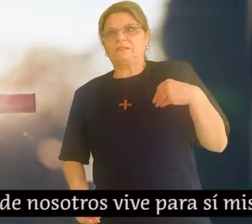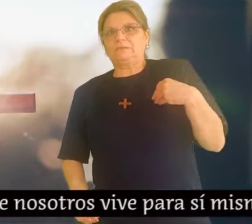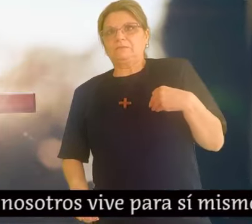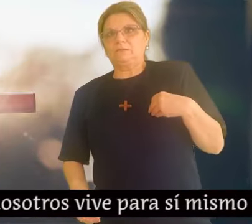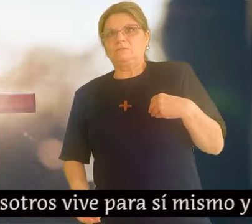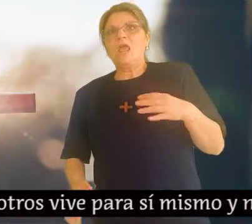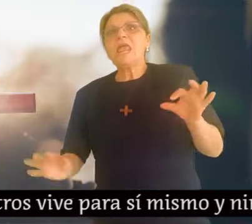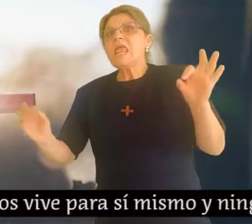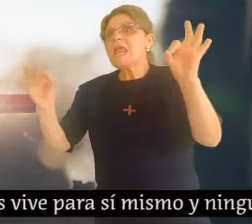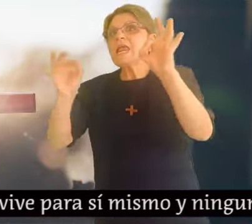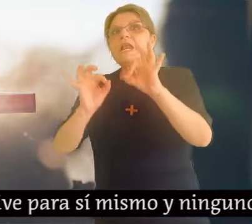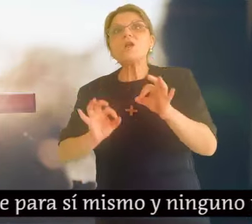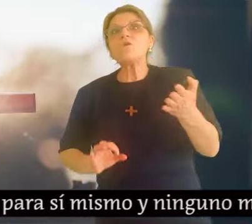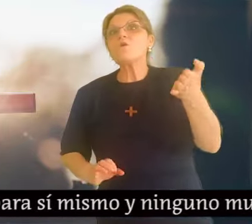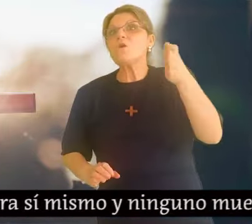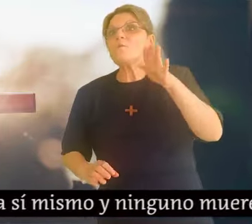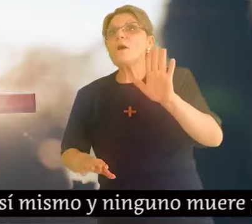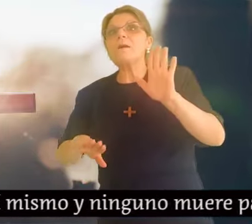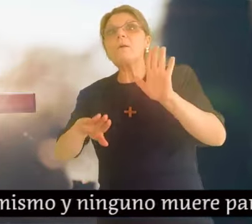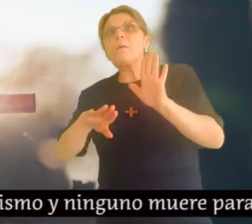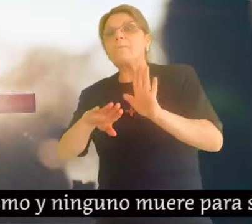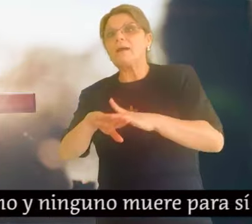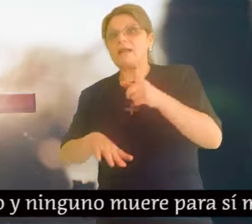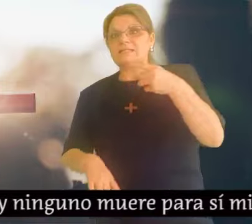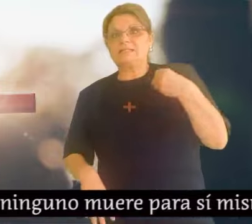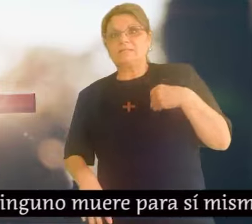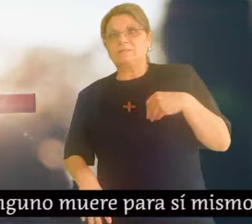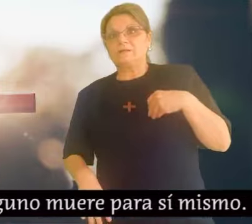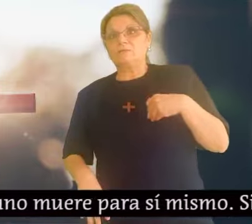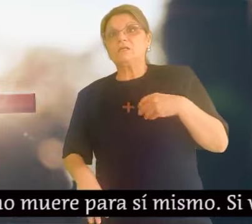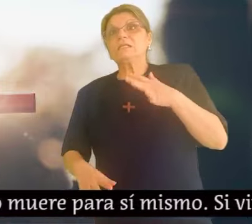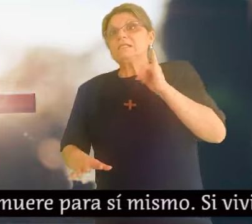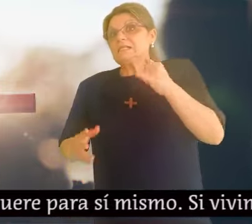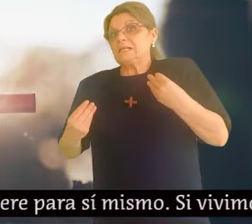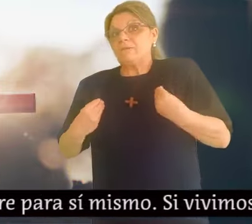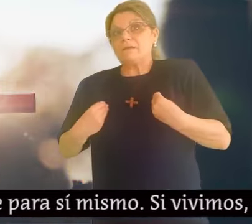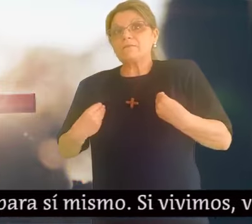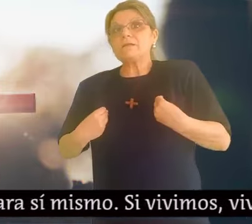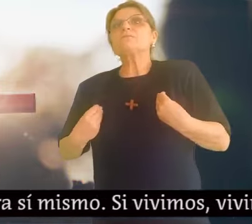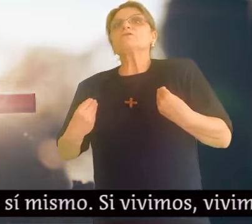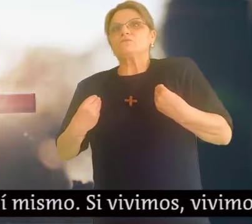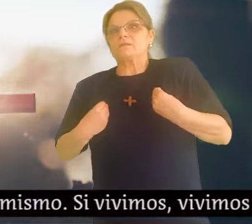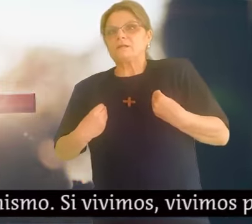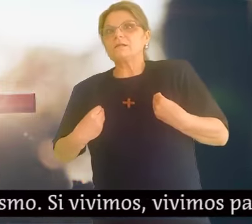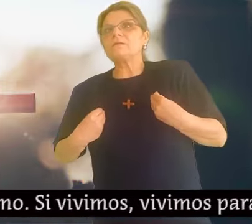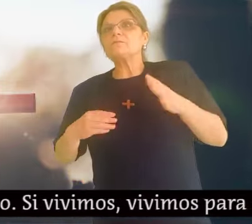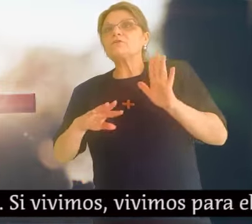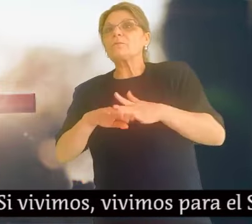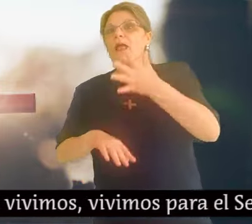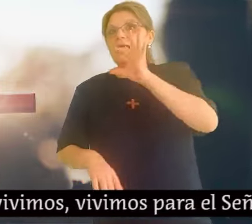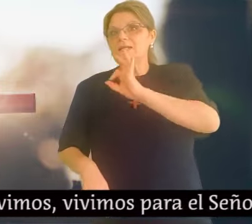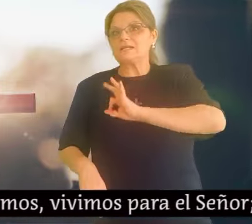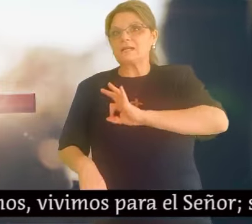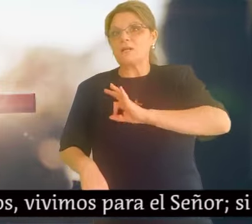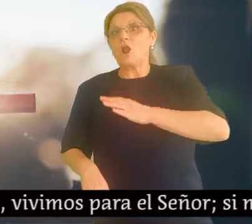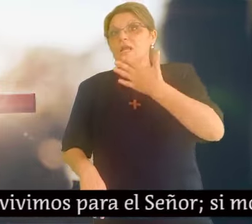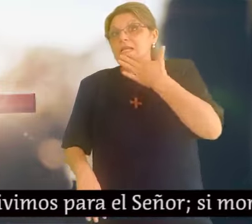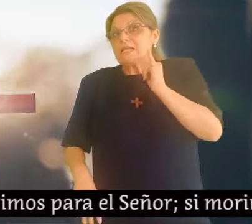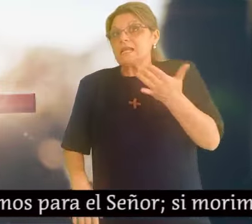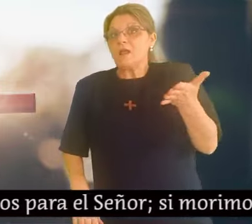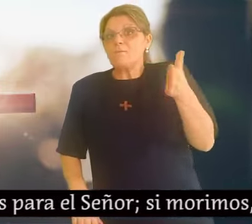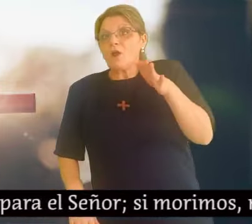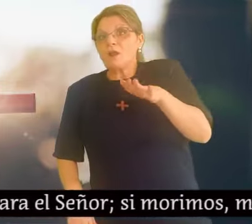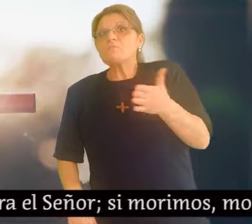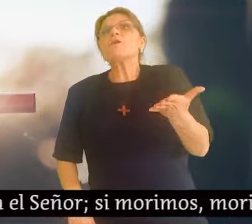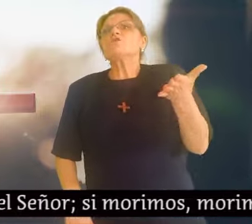para sí mismo y ninguno muere para sí mismo. Si vivimos, vivimos para el